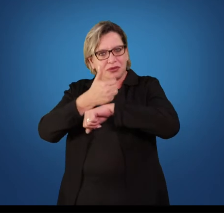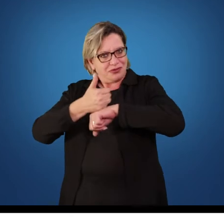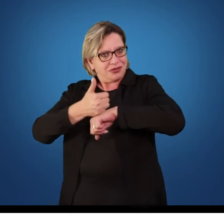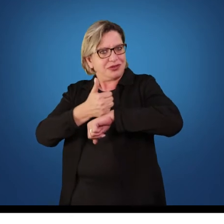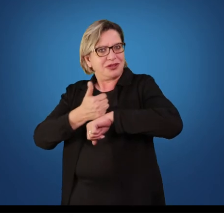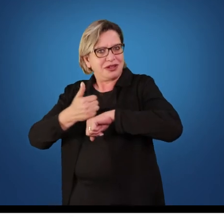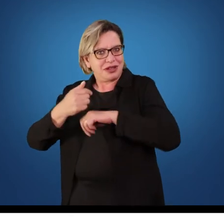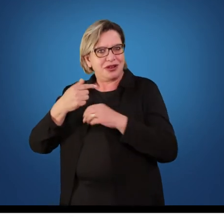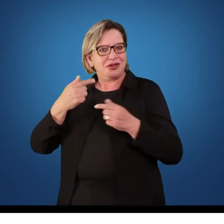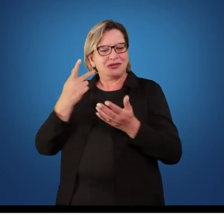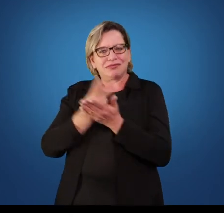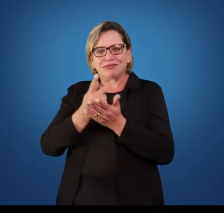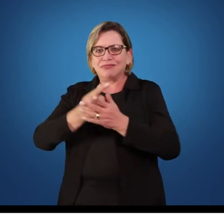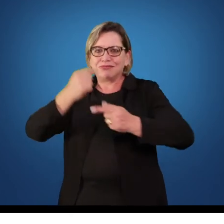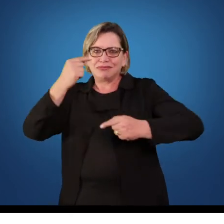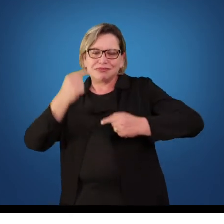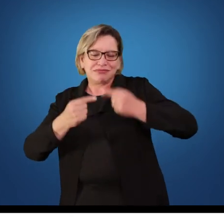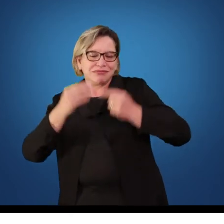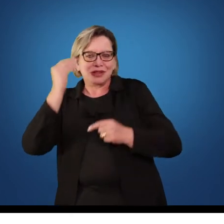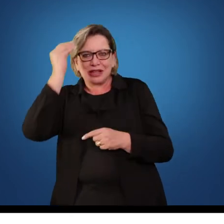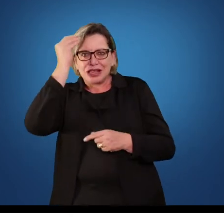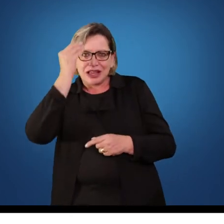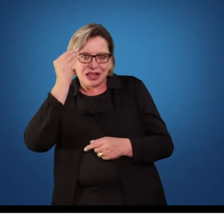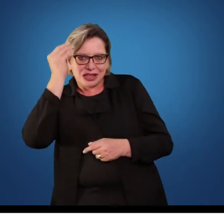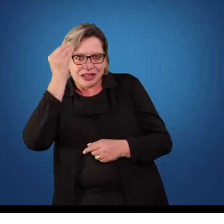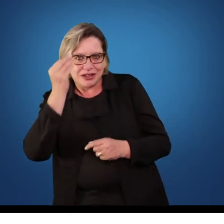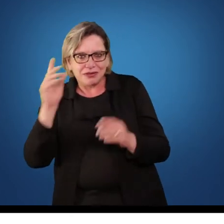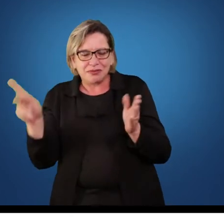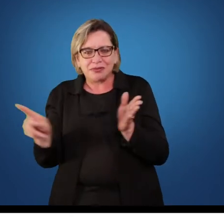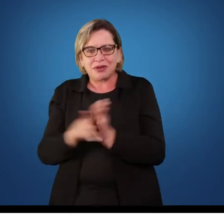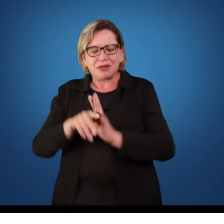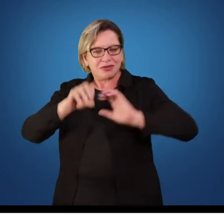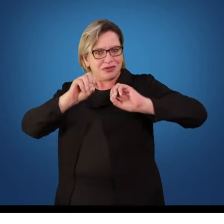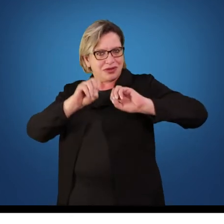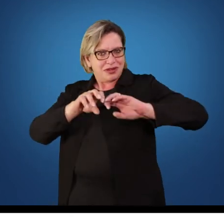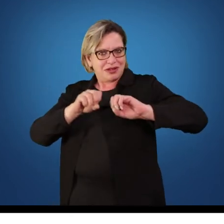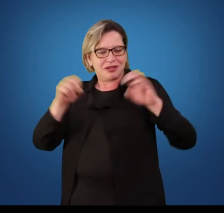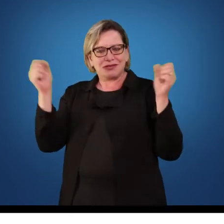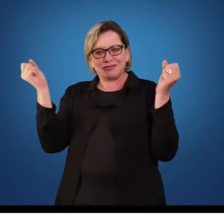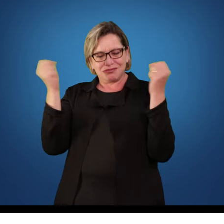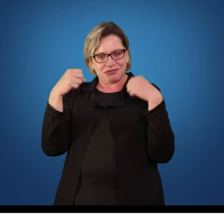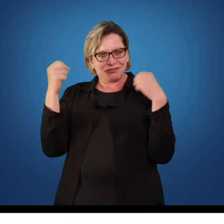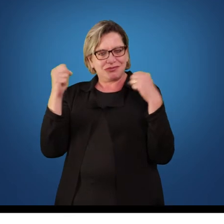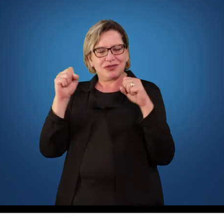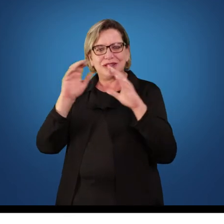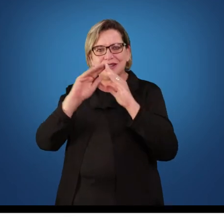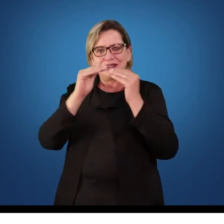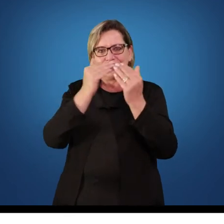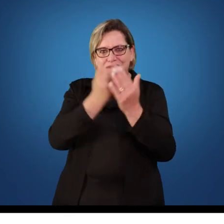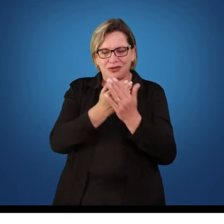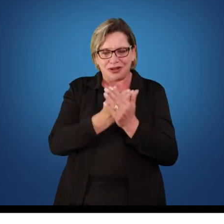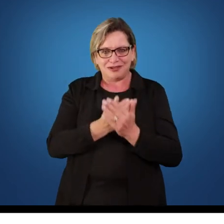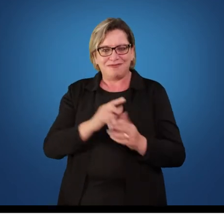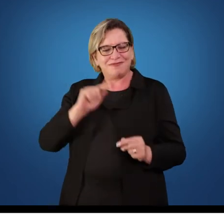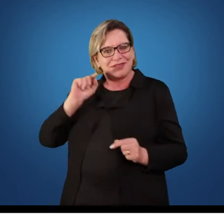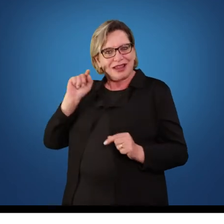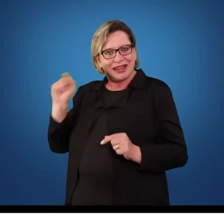discussões e reflexões acadêmicas sobre o ensino da educação física na escola. O professor Eliton é professor da Rede